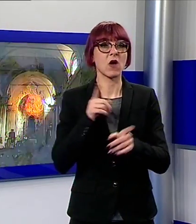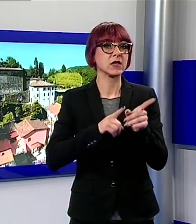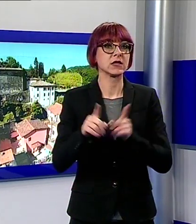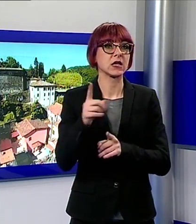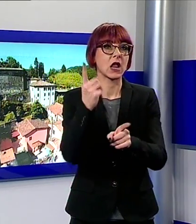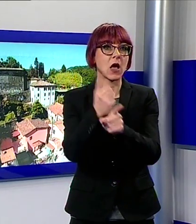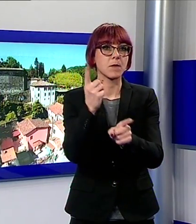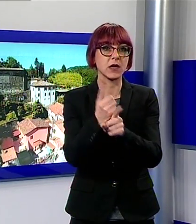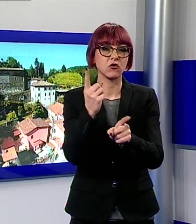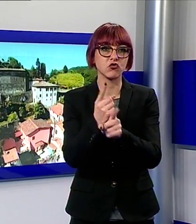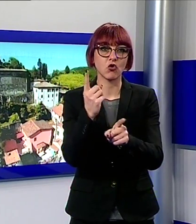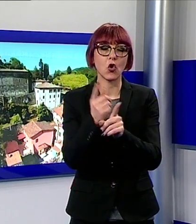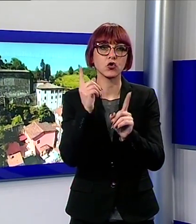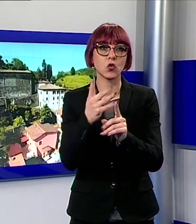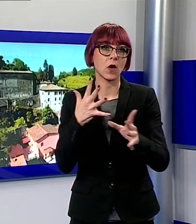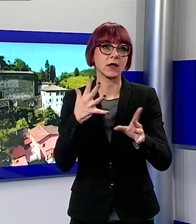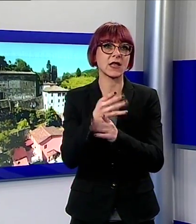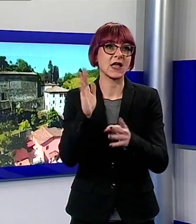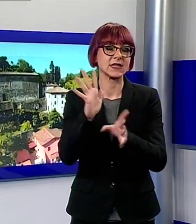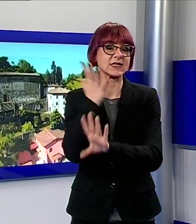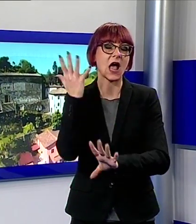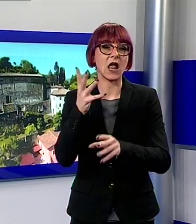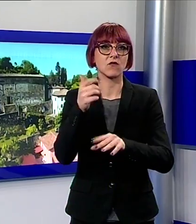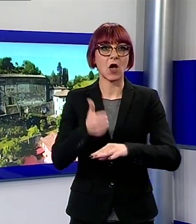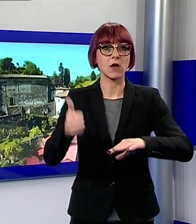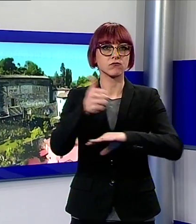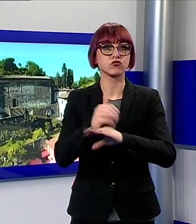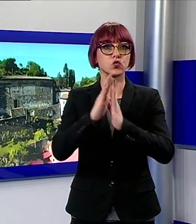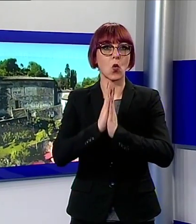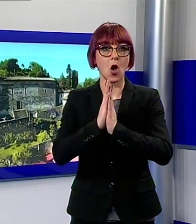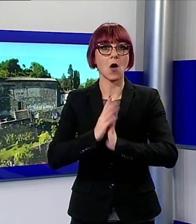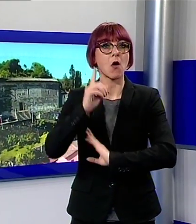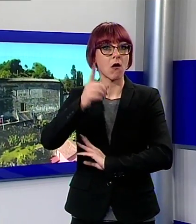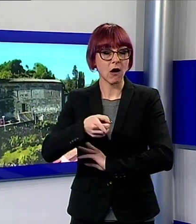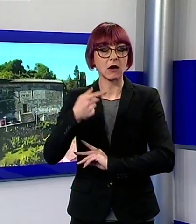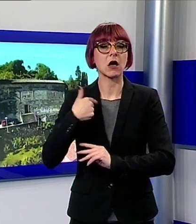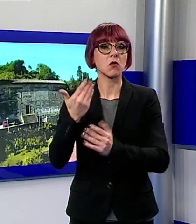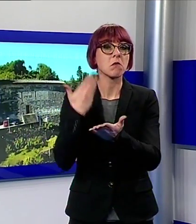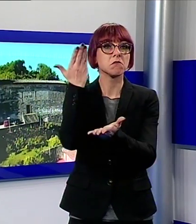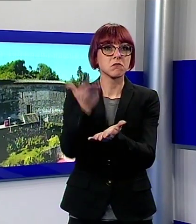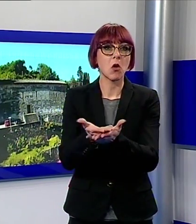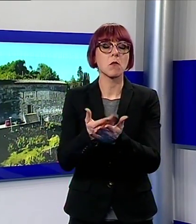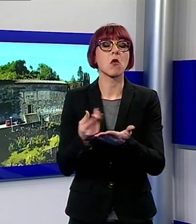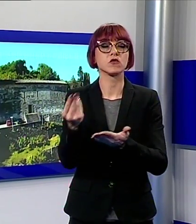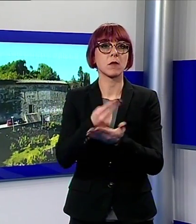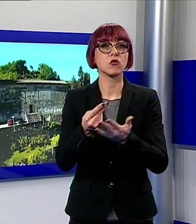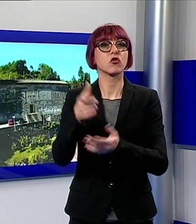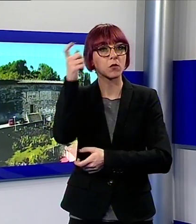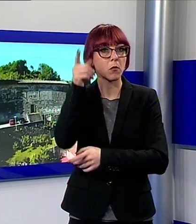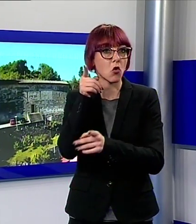di intervenire per salvare il monumentale Duomo di Gallicano Presentarono un progetto e sensibilizzarono i cittadini ma mai avrebbero